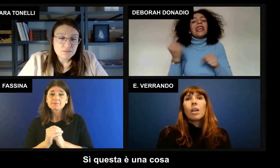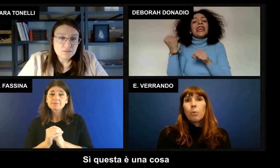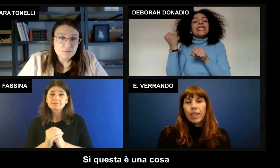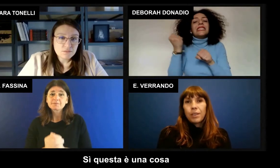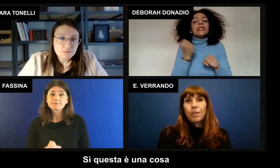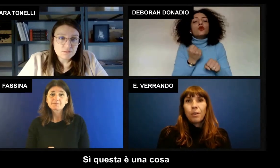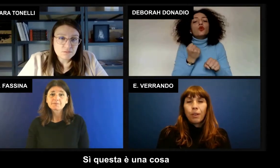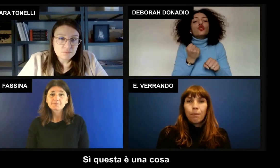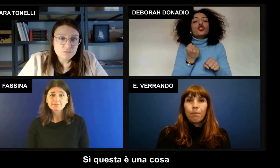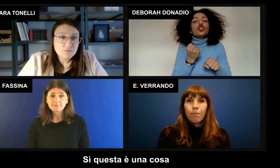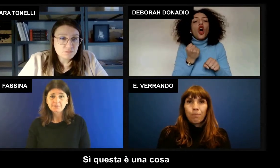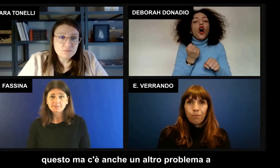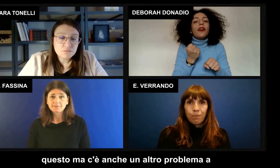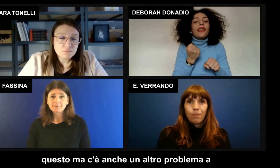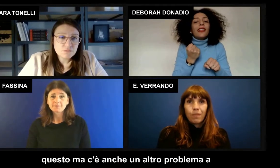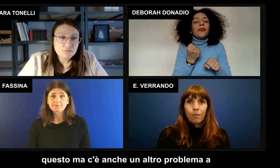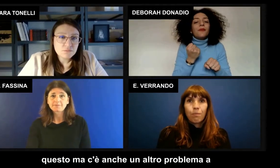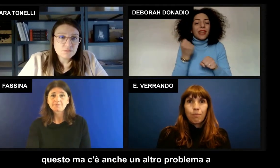questo